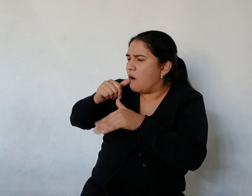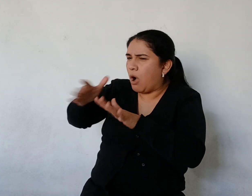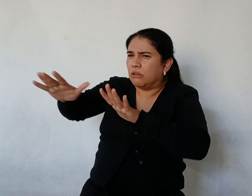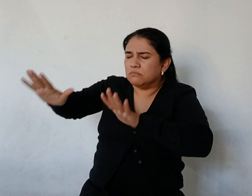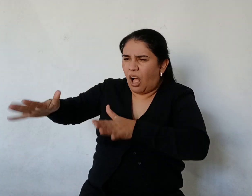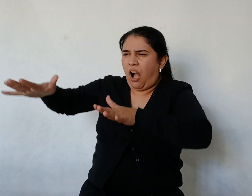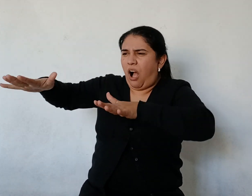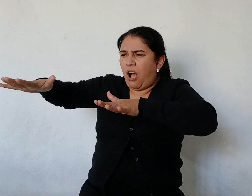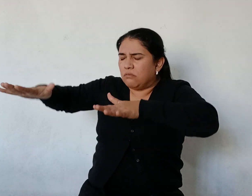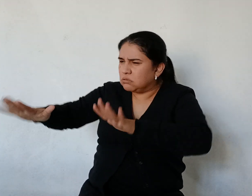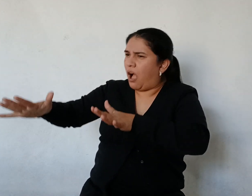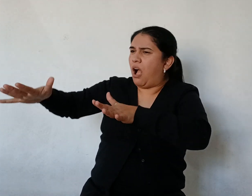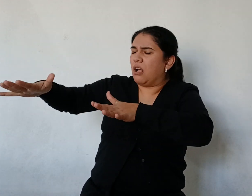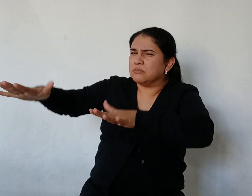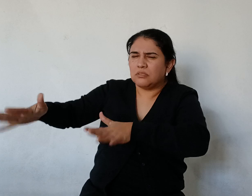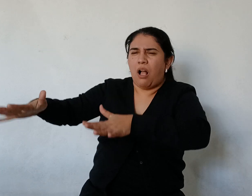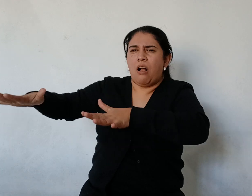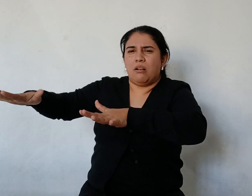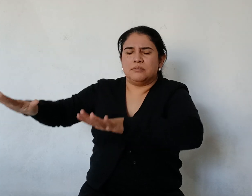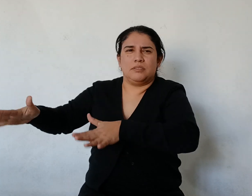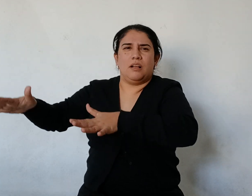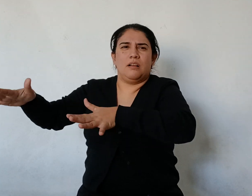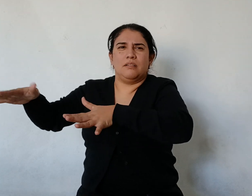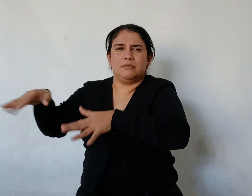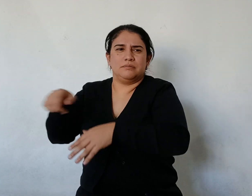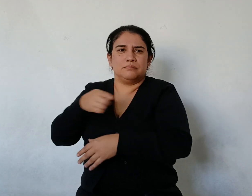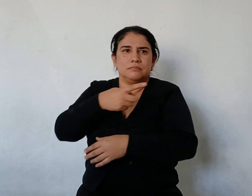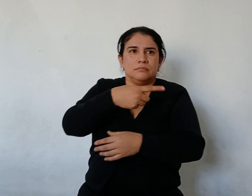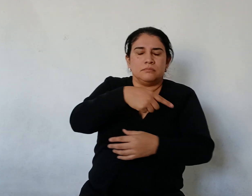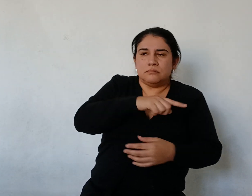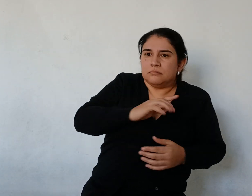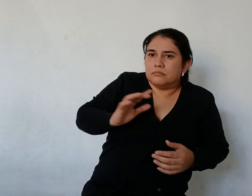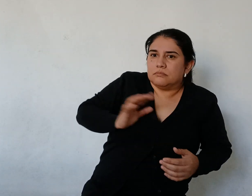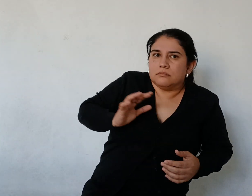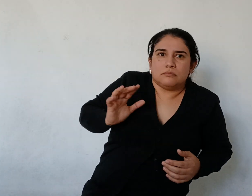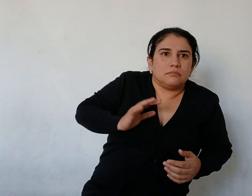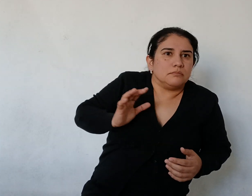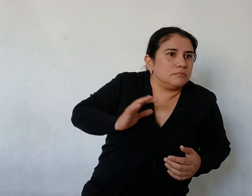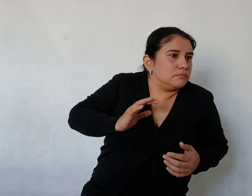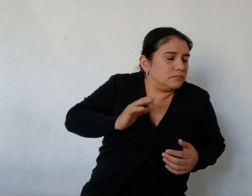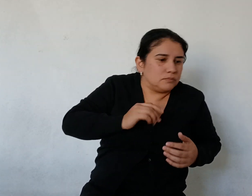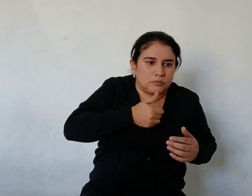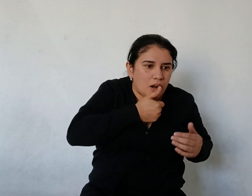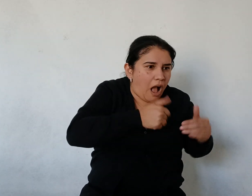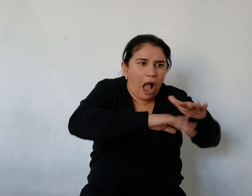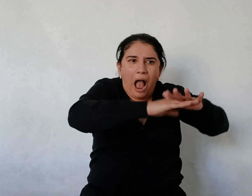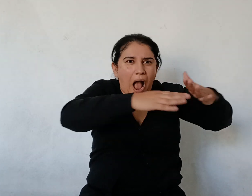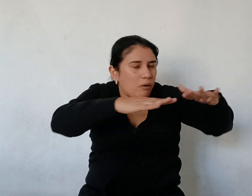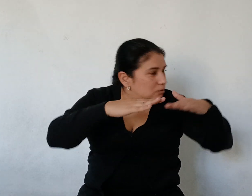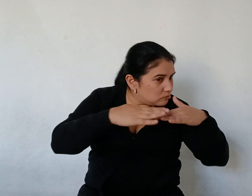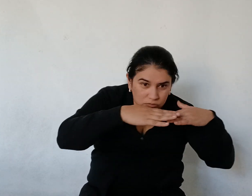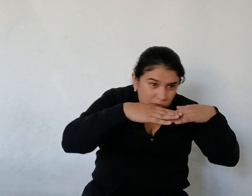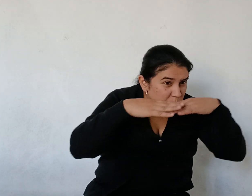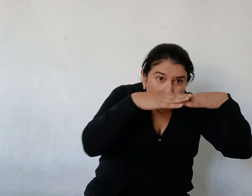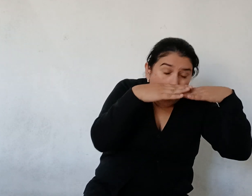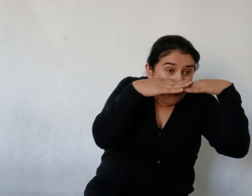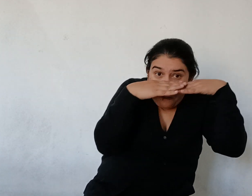Los yacarés, espantados Se hundieron en el río dejando solamente fuera los ojos y la punta de la